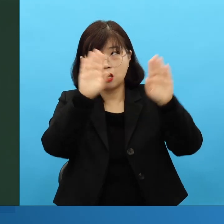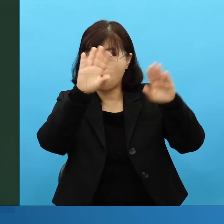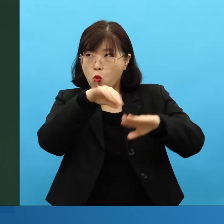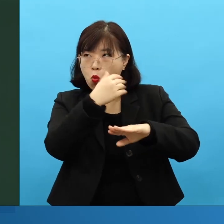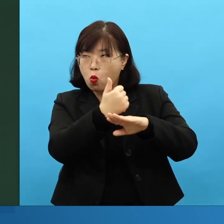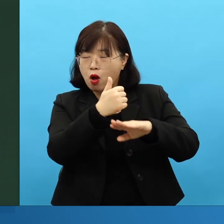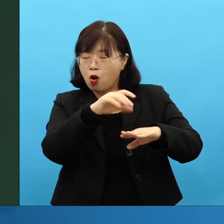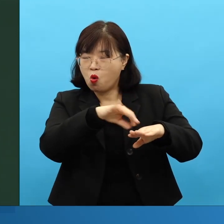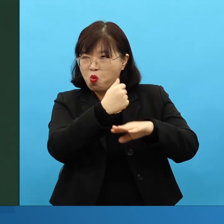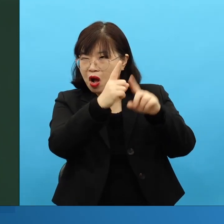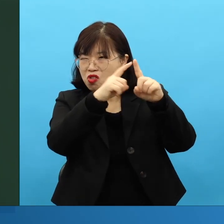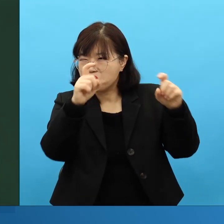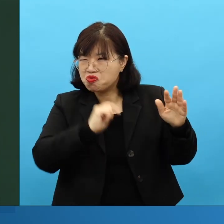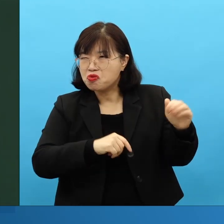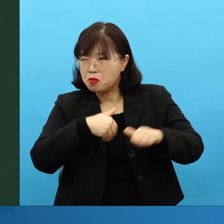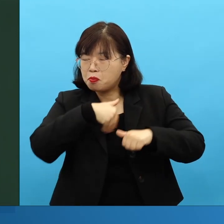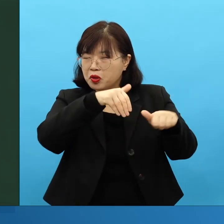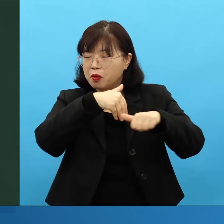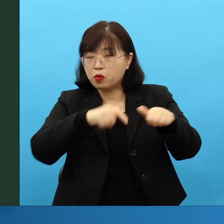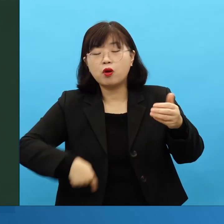그리고 피제사, 이 말을 한 겁니다.